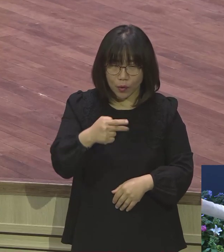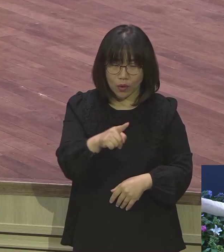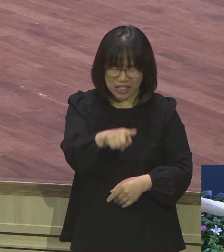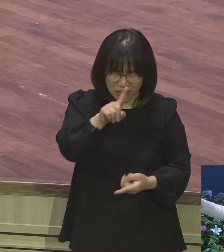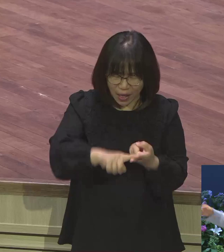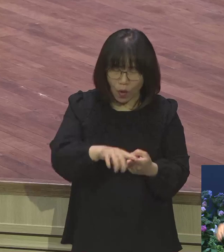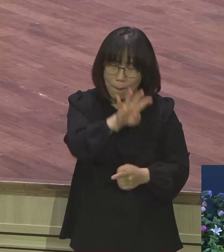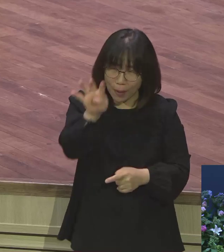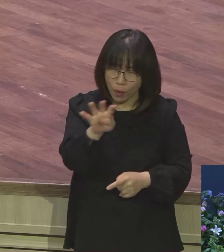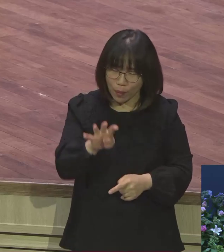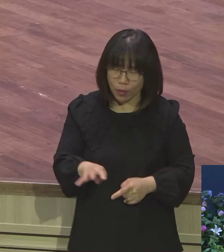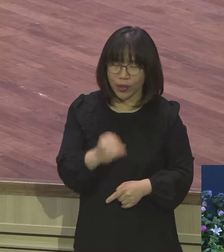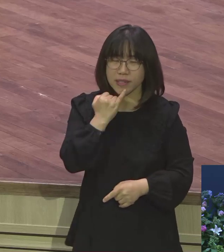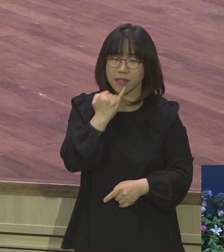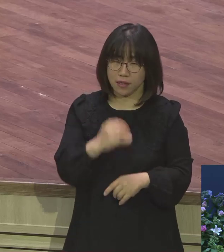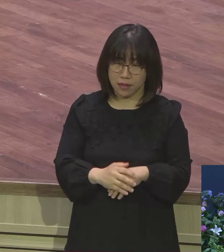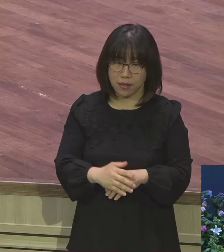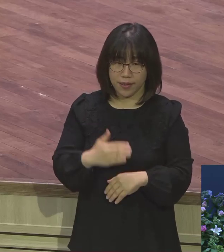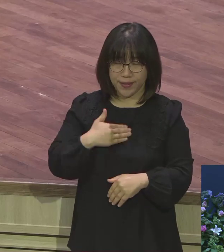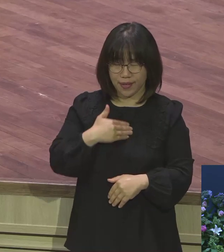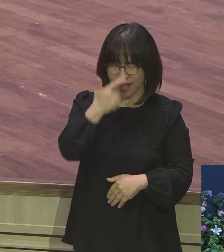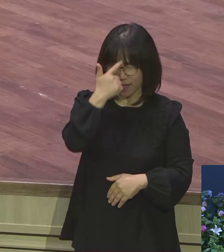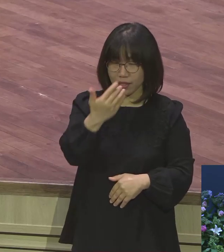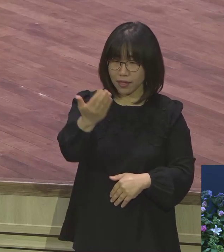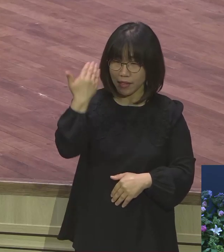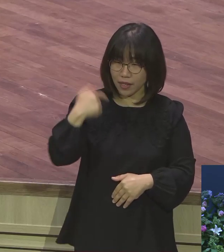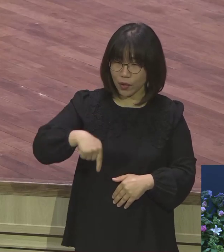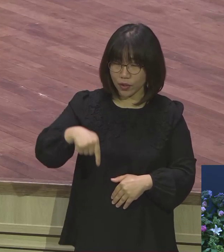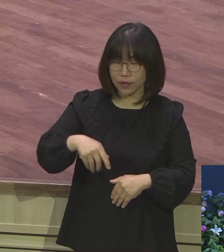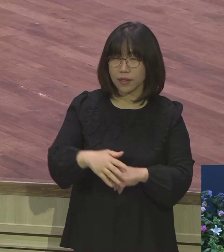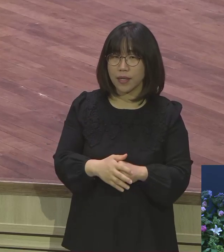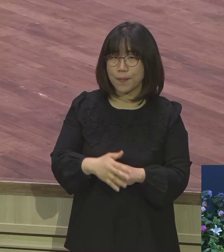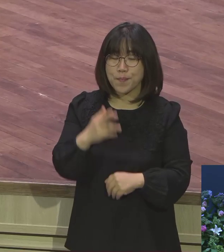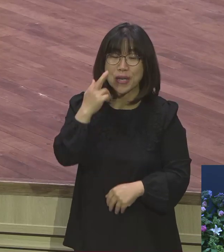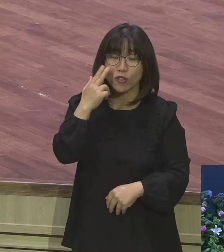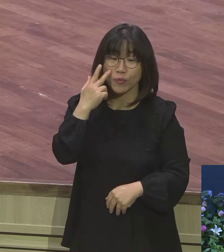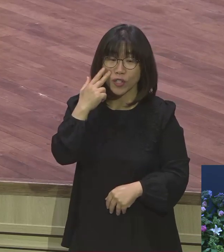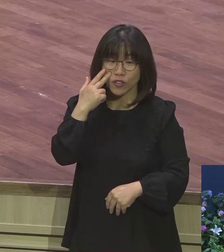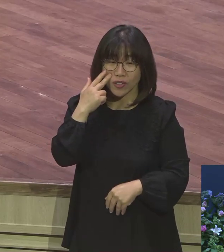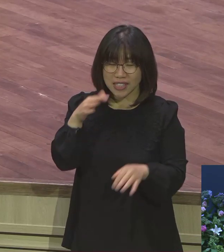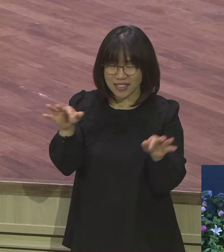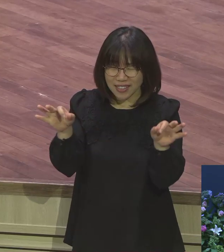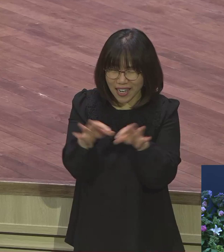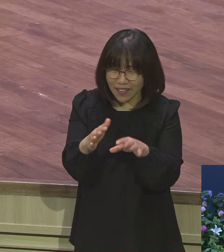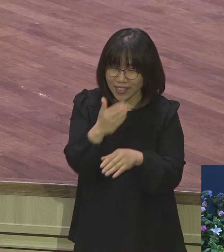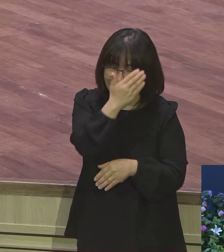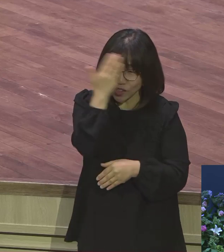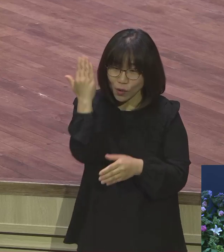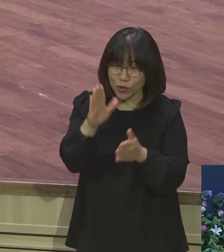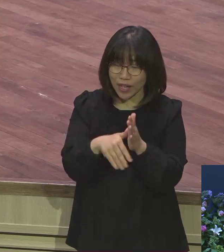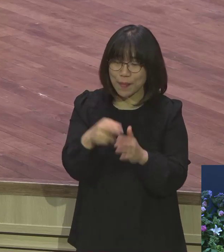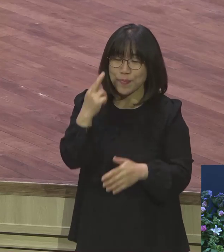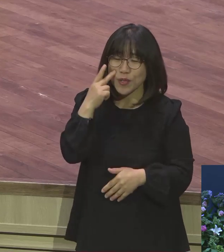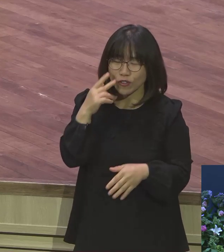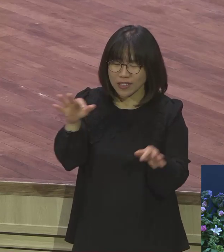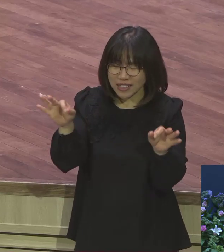등교를 사놓고 가서 1년간 미국에서 남기지 않다고. 대단한 영어 한다고 가가지고 하면서